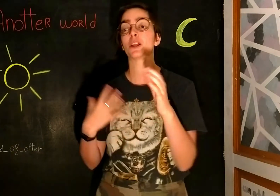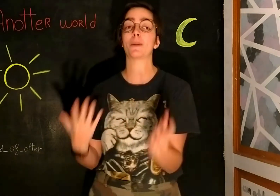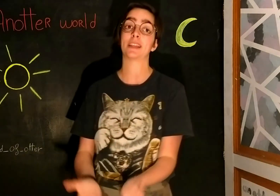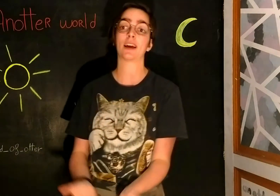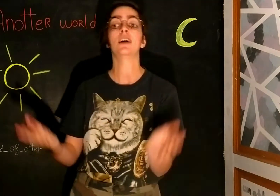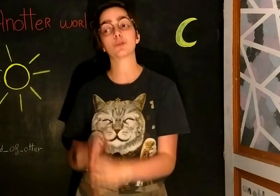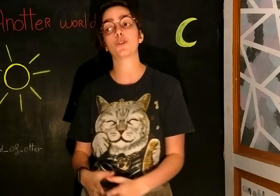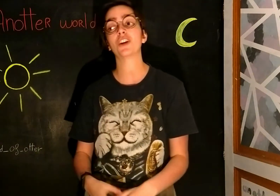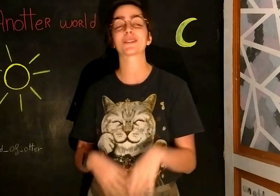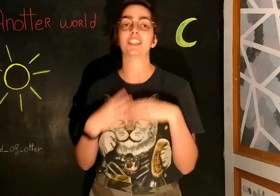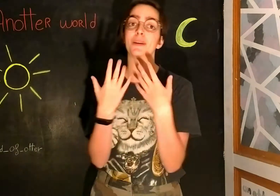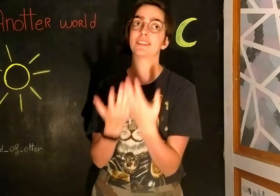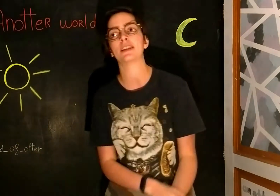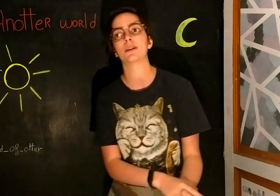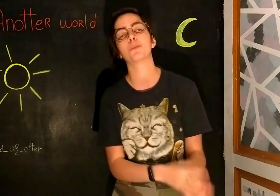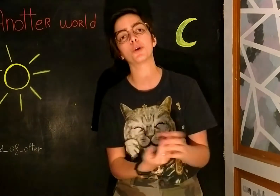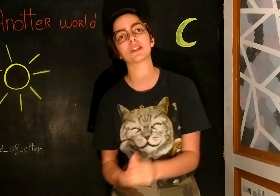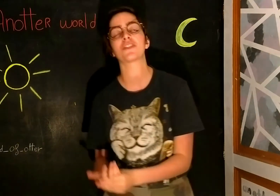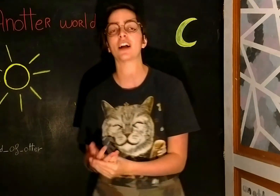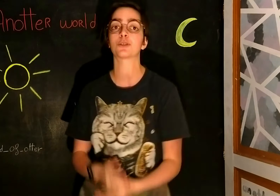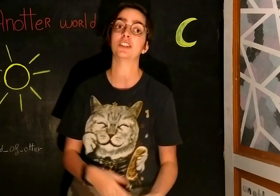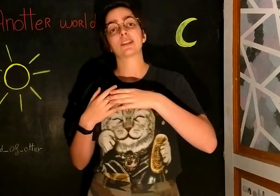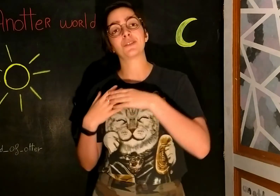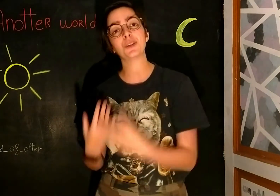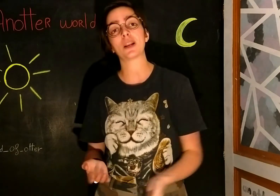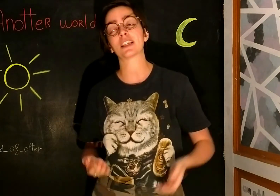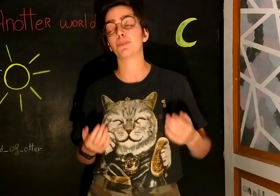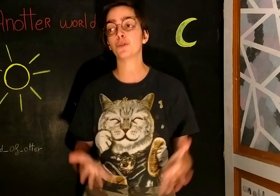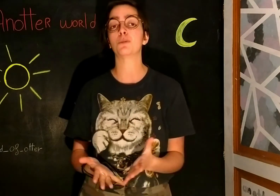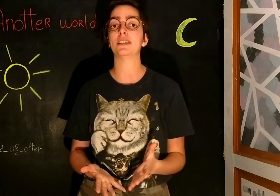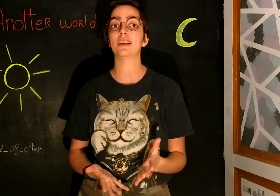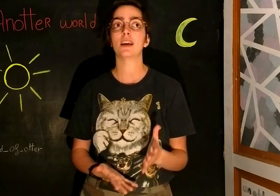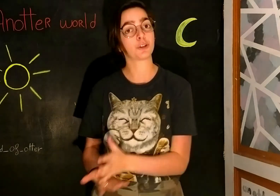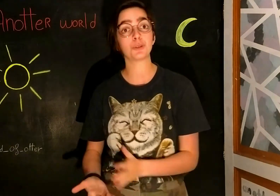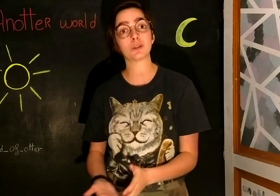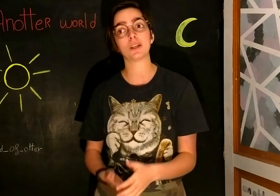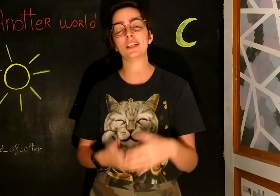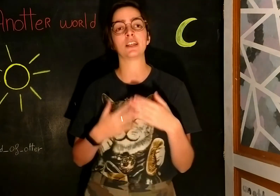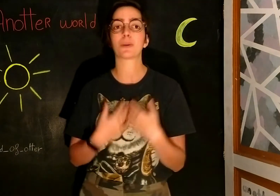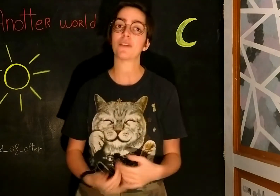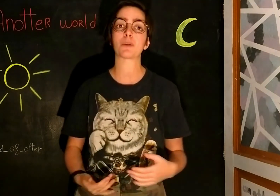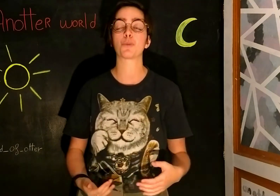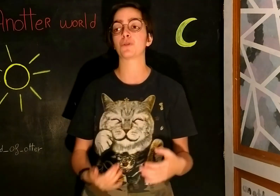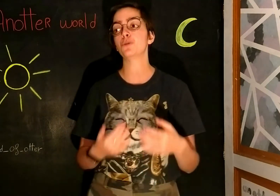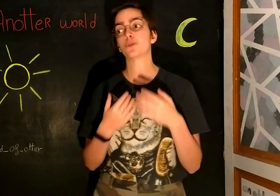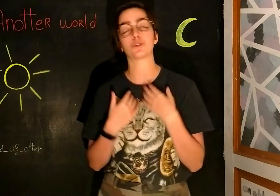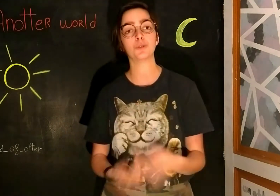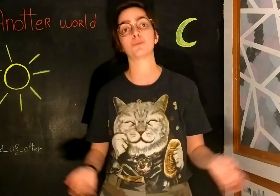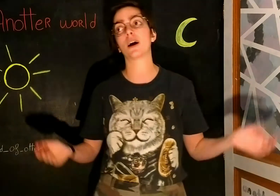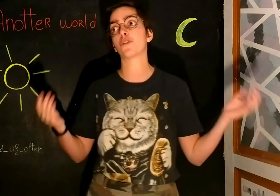meilleure manière dont je le fais. Donc, si jamais il y des mots, des phrases que j'ai dans ces vidéos-là qui peuvent vous blesser, bah, j suis désolée, je l'ai pris avec mon point de vue, je suis humain,